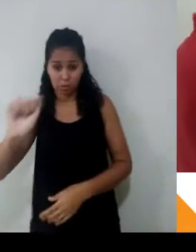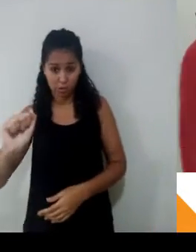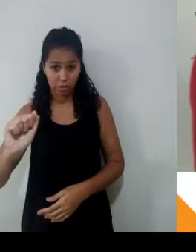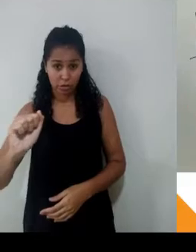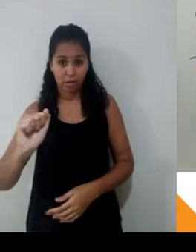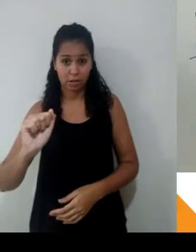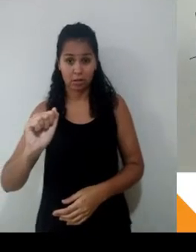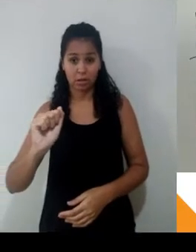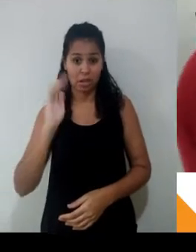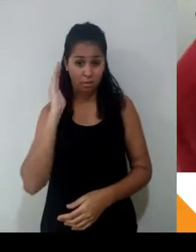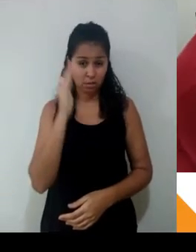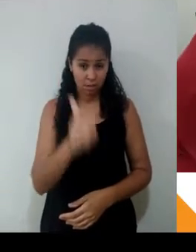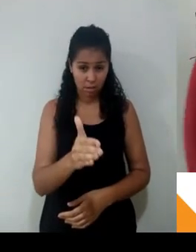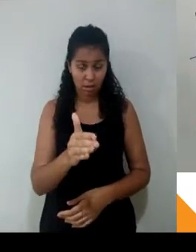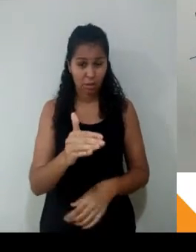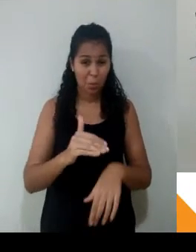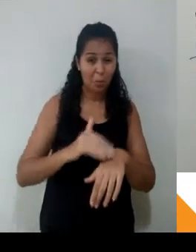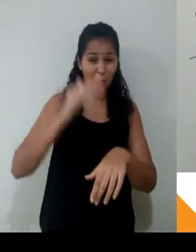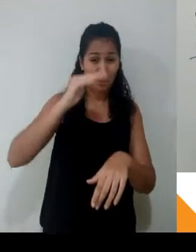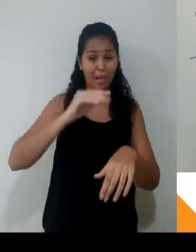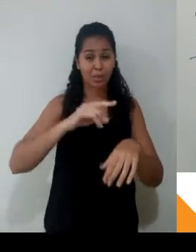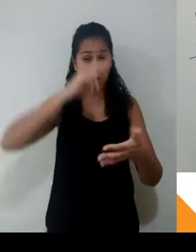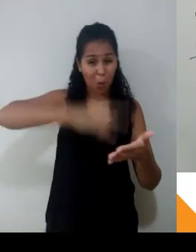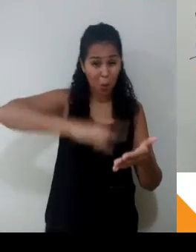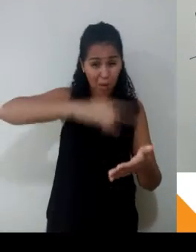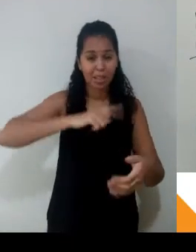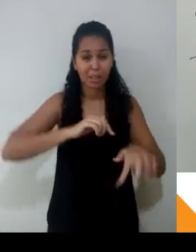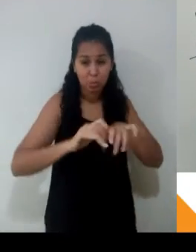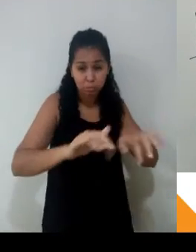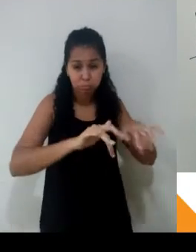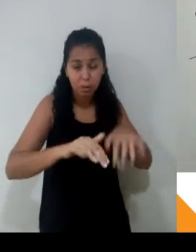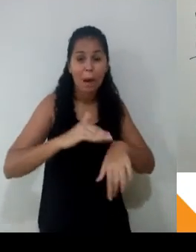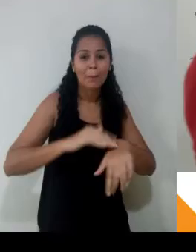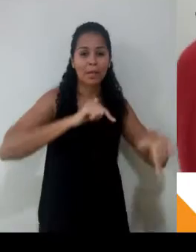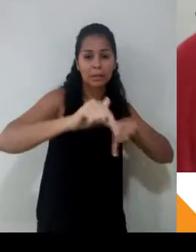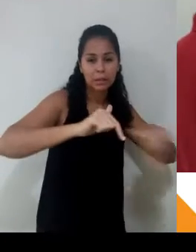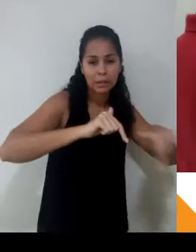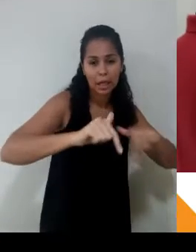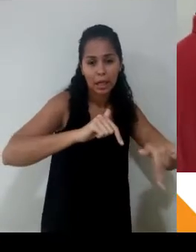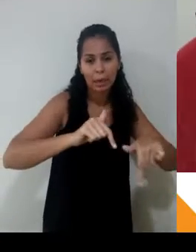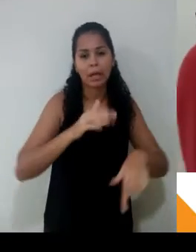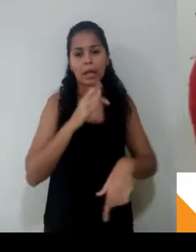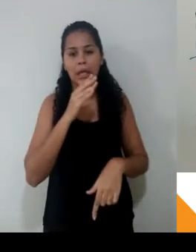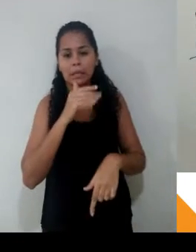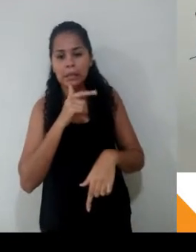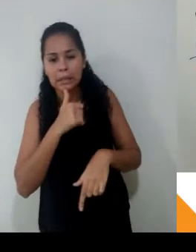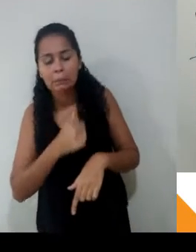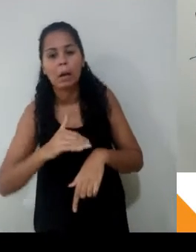fazer, eu demoro mais tempo. Então, esses caras aqui são diretamente proporcionais. Está liberado. Está liberado aqui, ó.